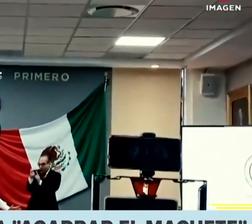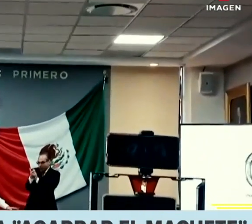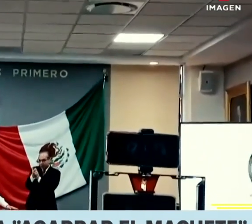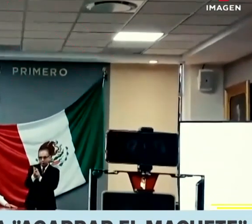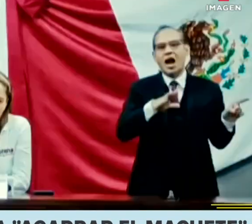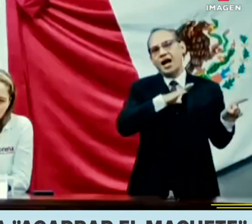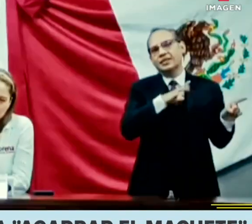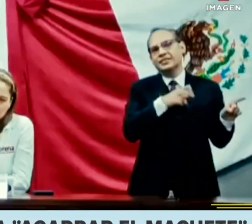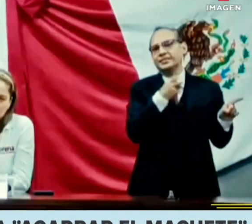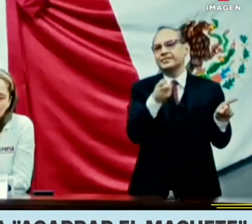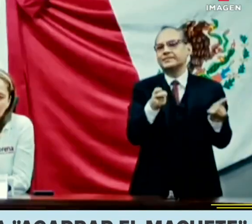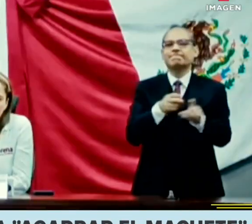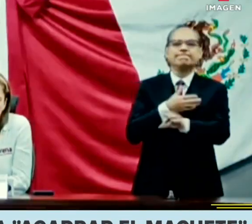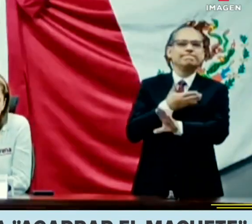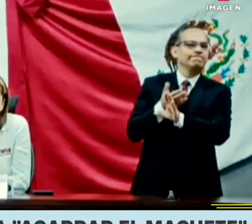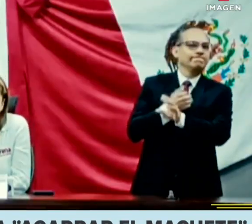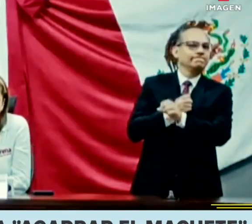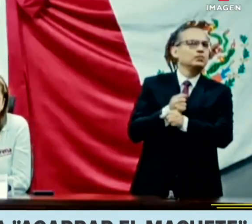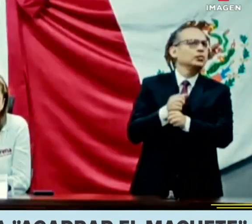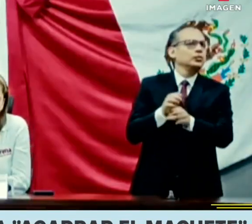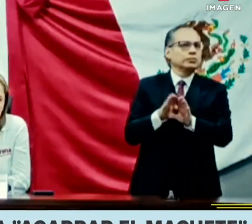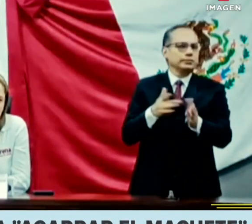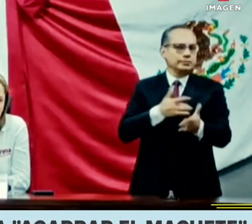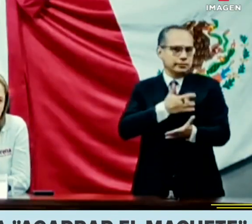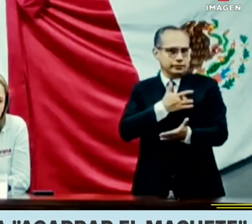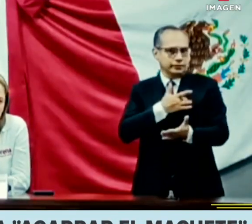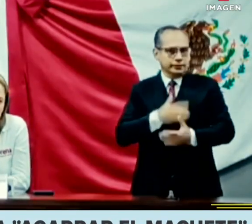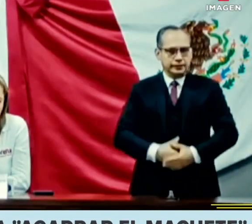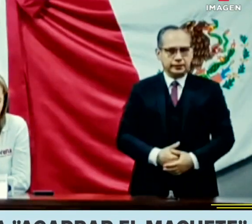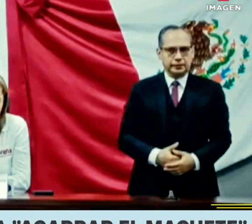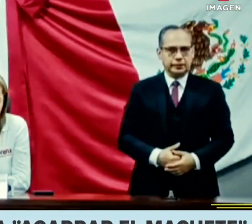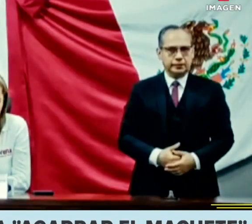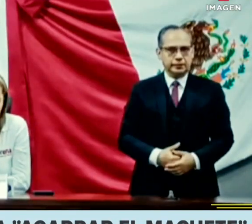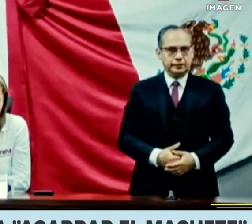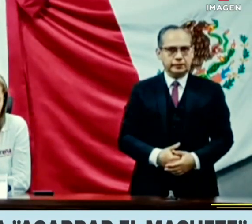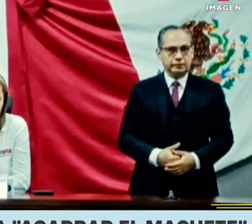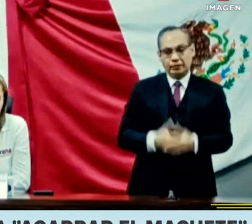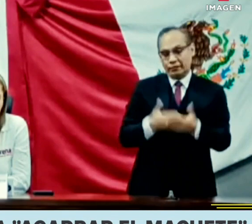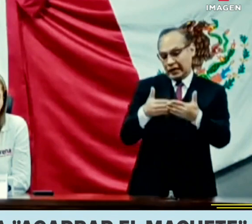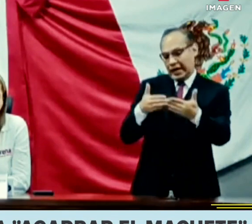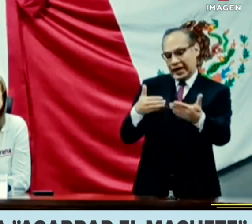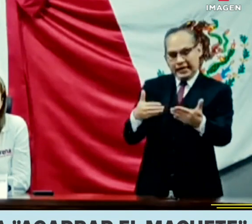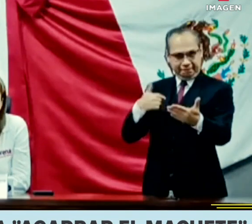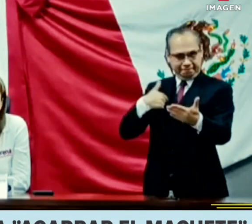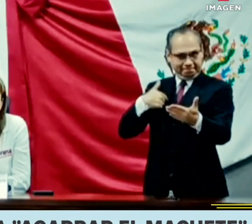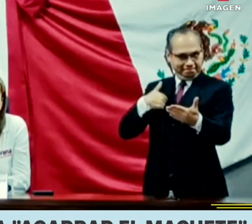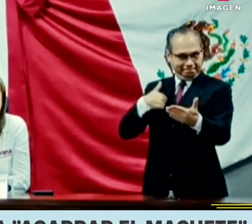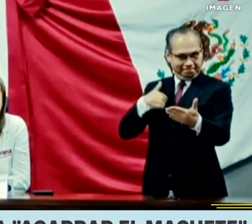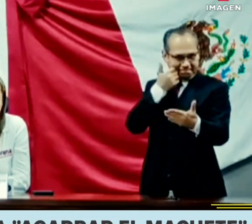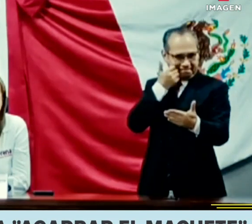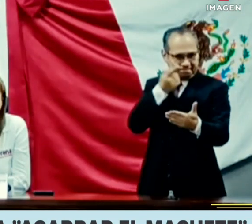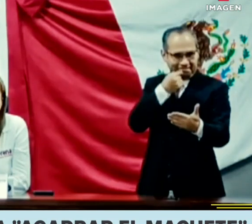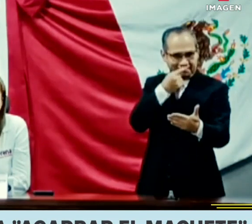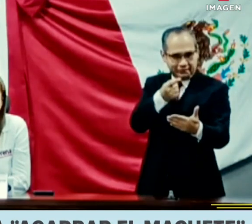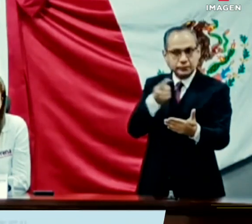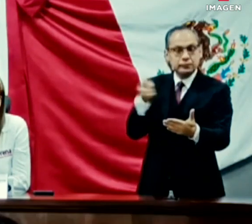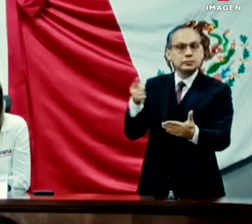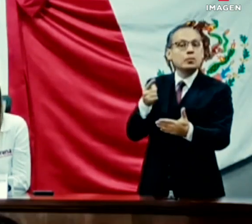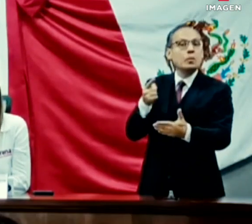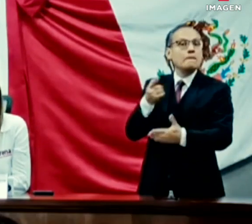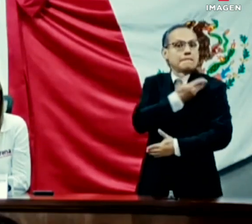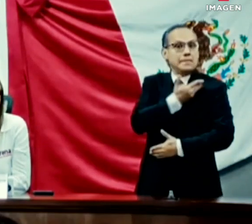su llamado. ¿Será esta la respuesta a la inseguridad? Sobre todo viniendo de una legisladora que se supone que ella es autoridad.